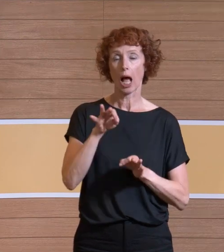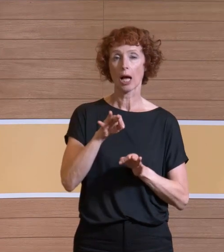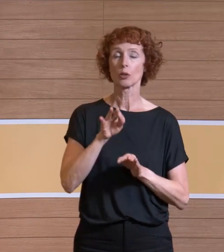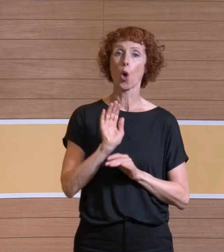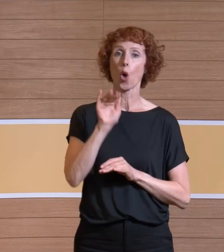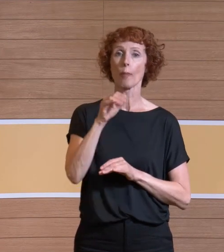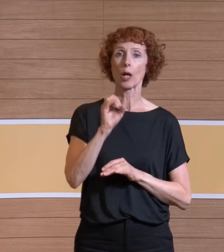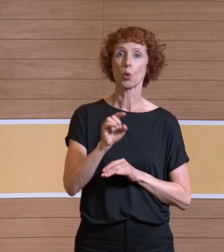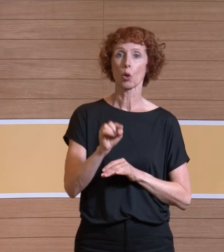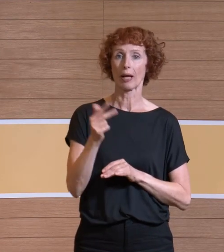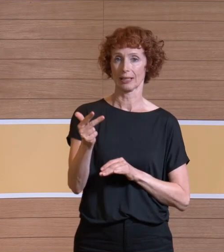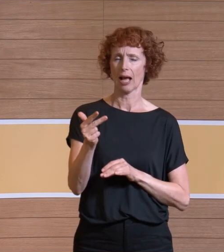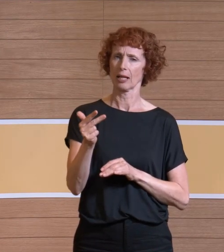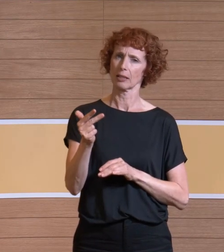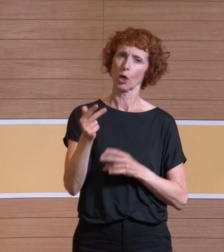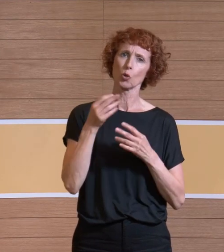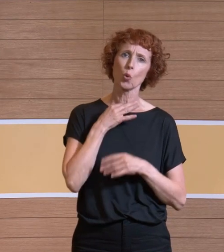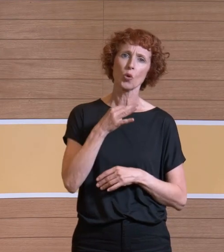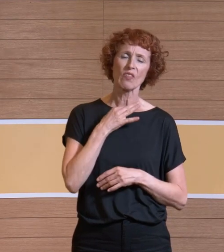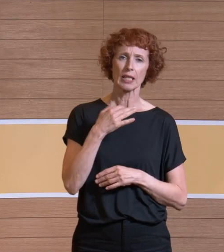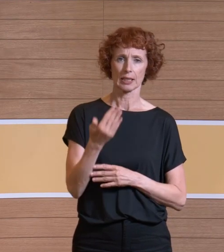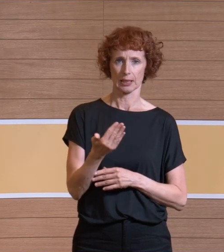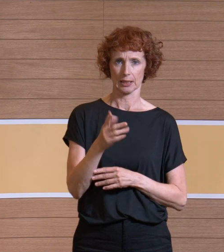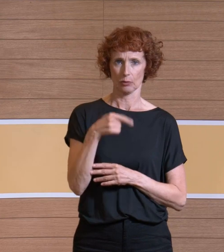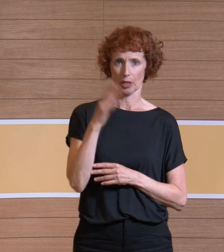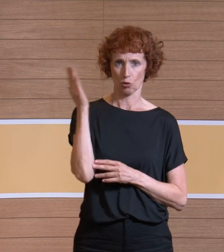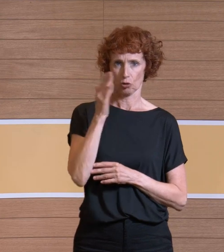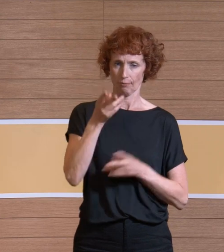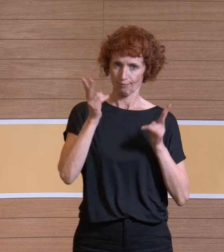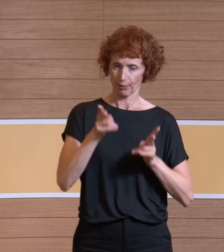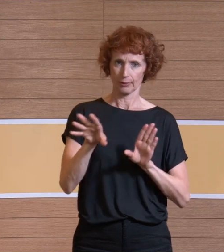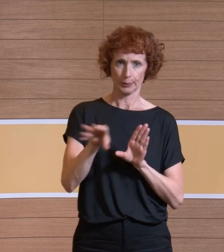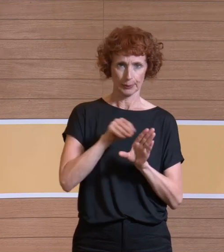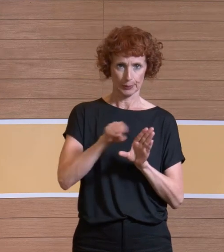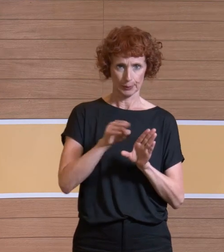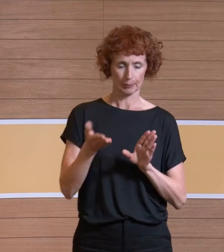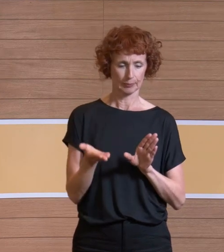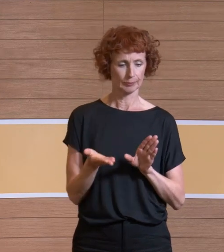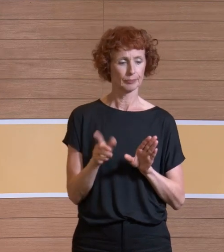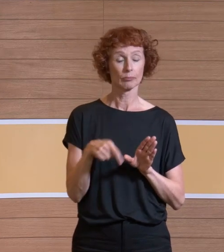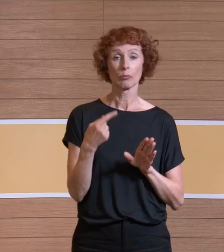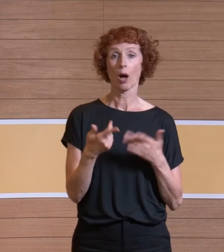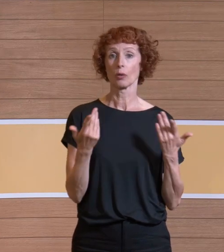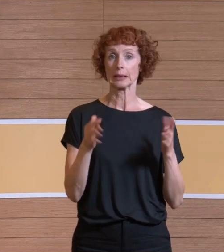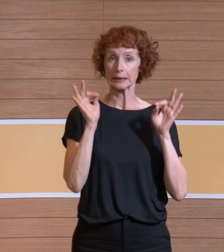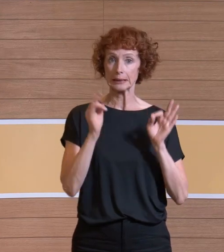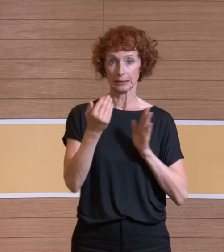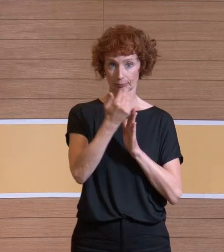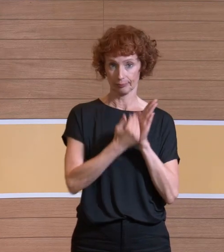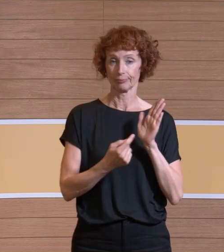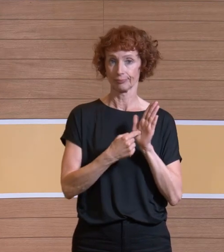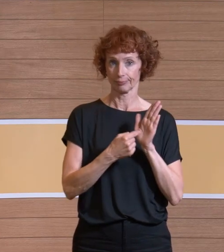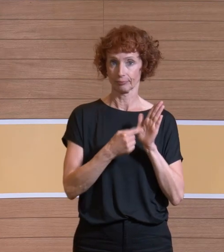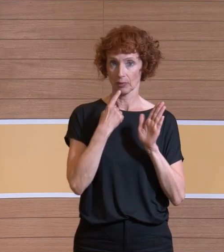,3 sind eigentlich notwendig, um Schall entsprechend vernünftig zu absorbieren. Und was ja auch noch schön formuliert ist, dass bereits bei der